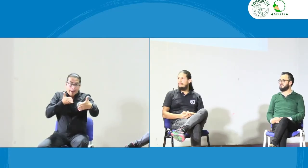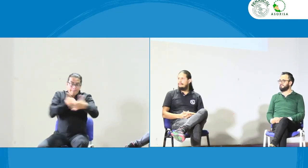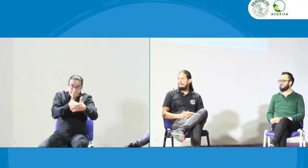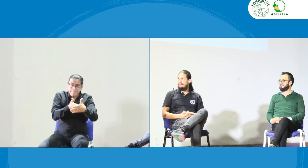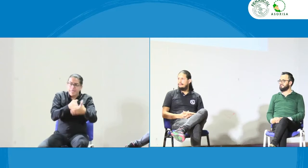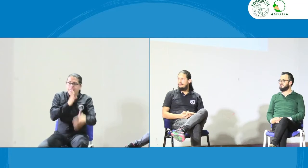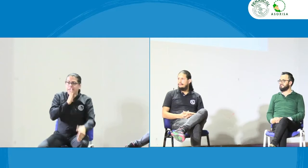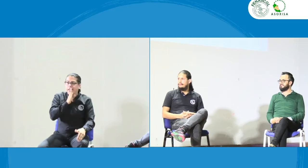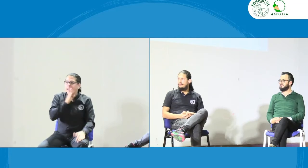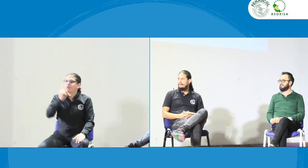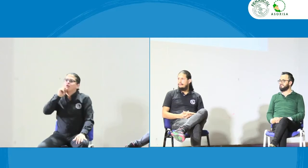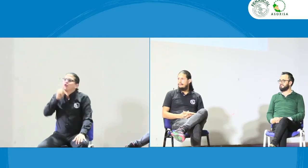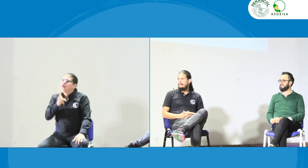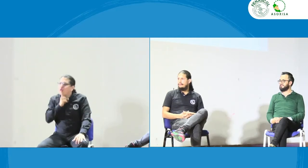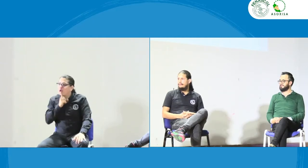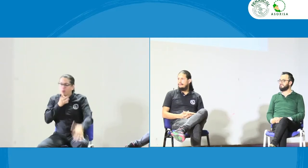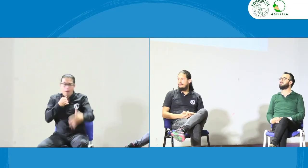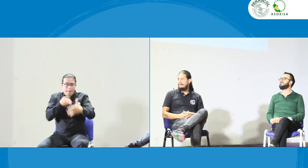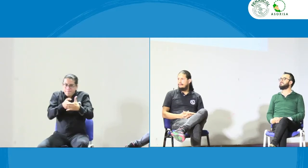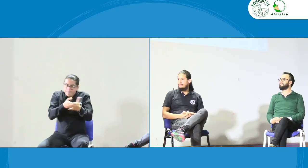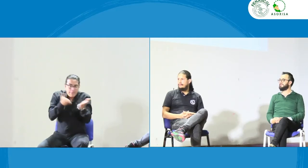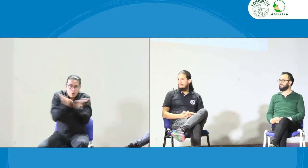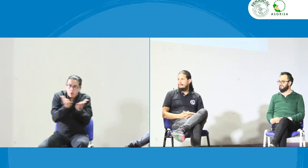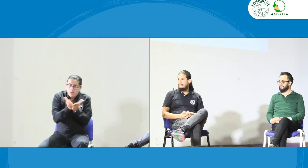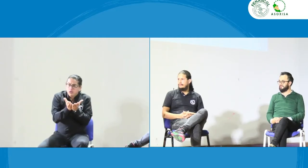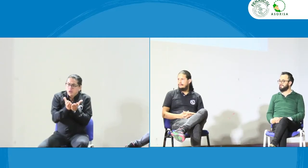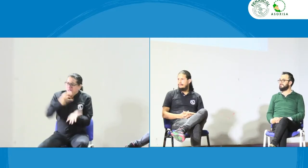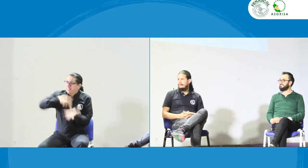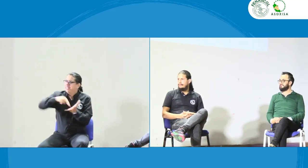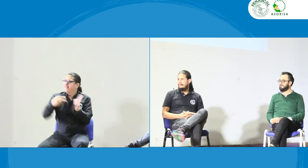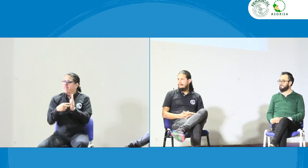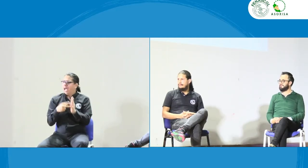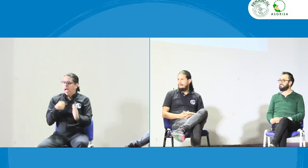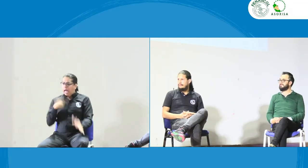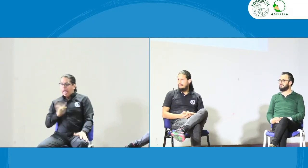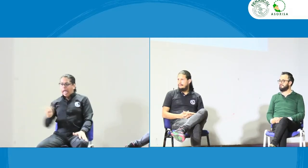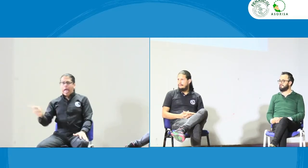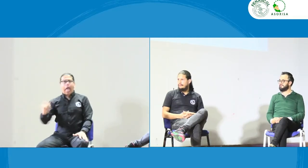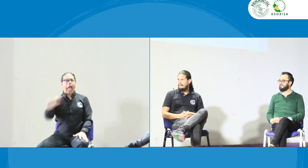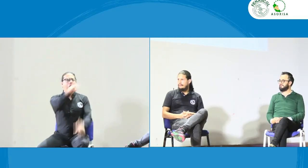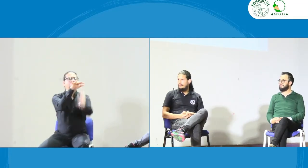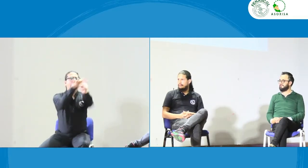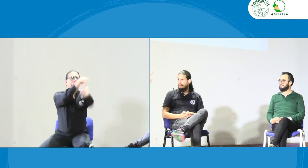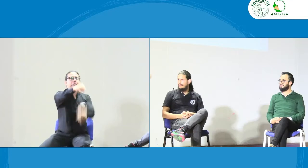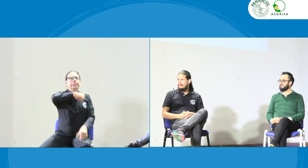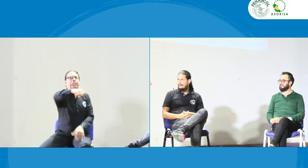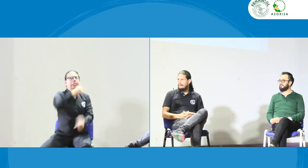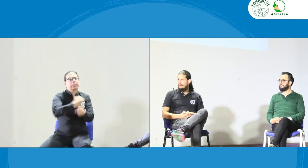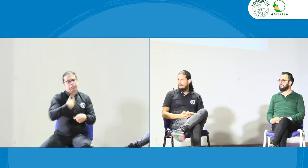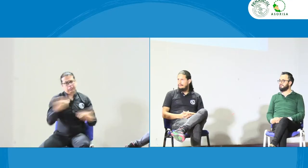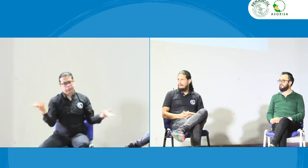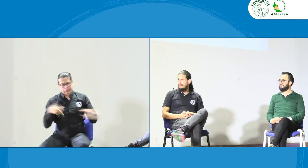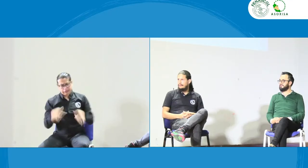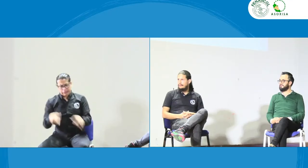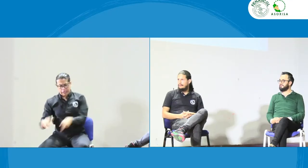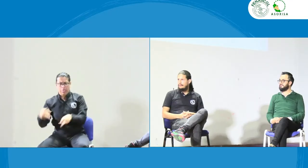sordas el derecho a la educación y a la accesibilidad de las personas sordas las personas sordas no pueden acceder a la educación